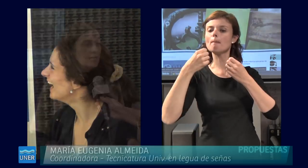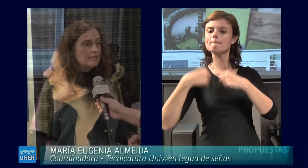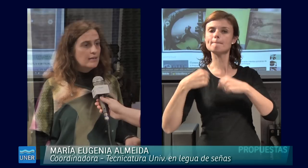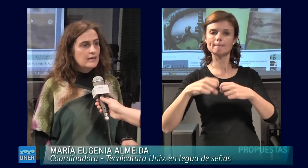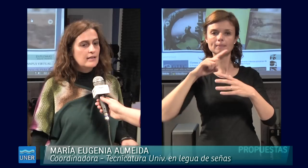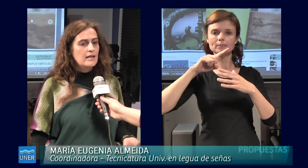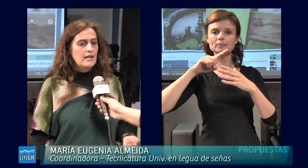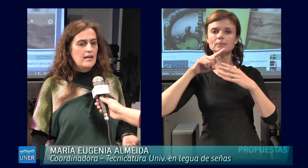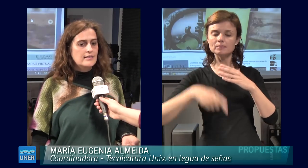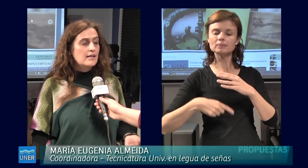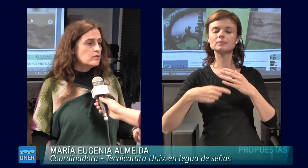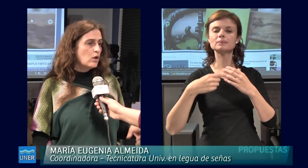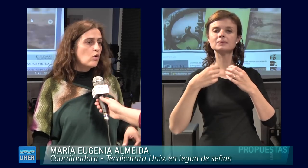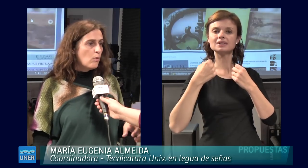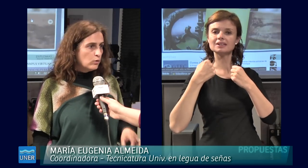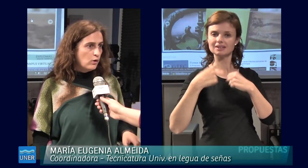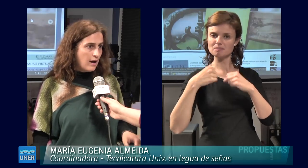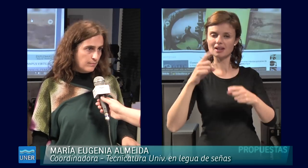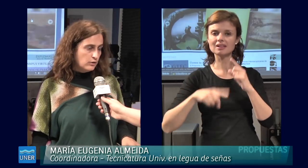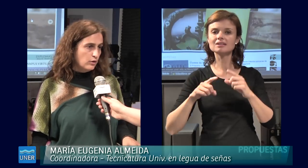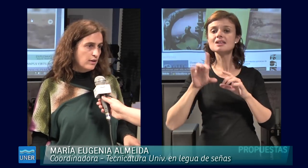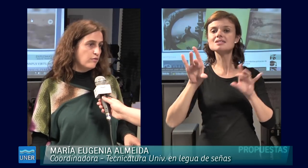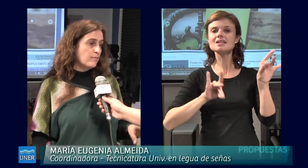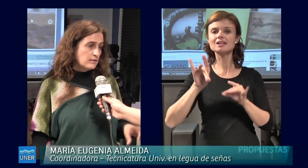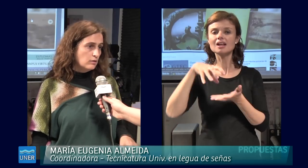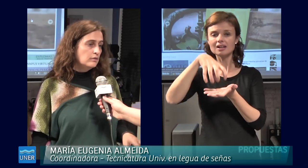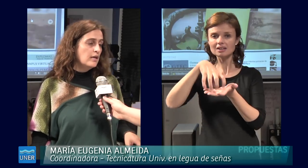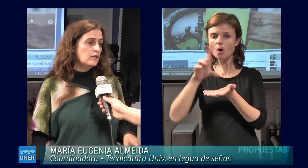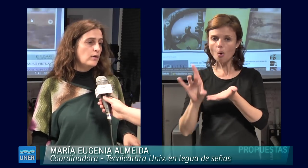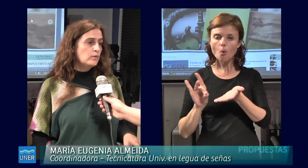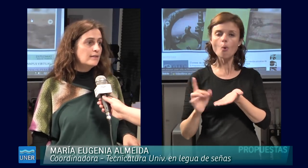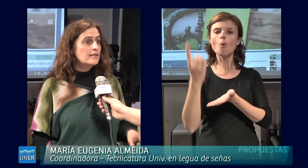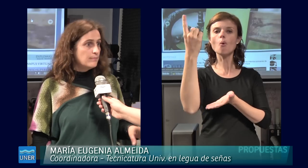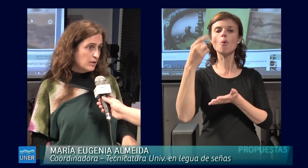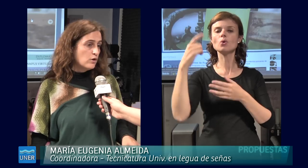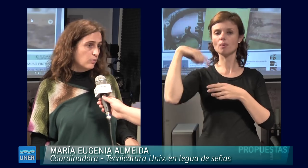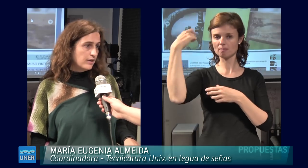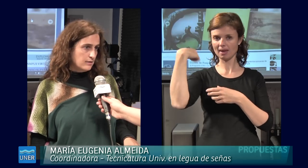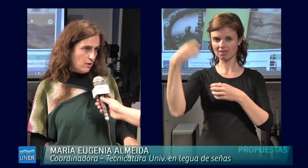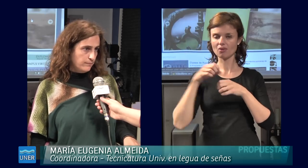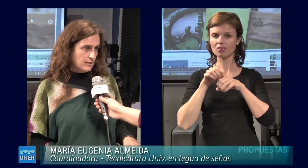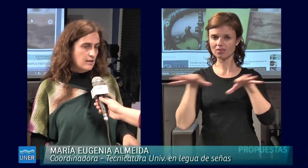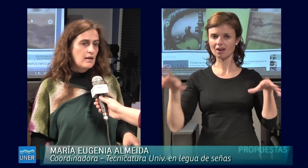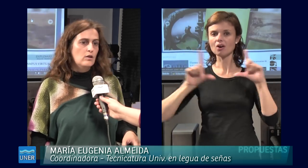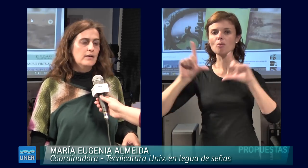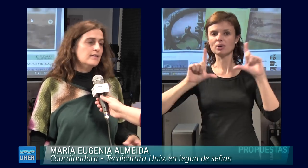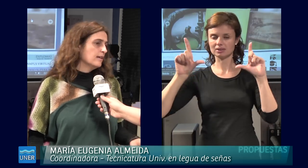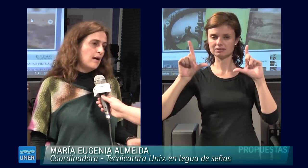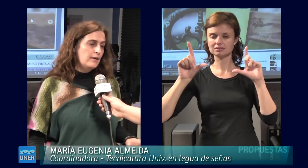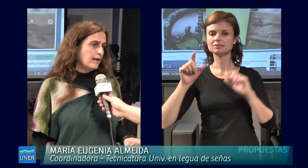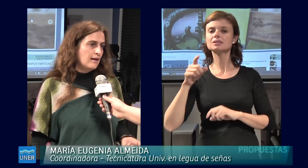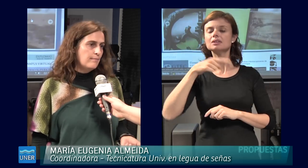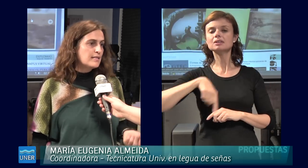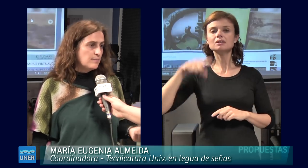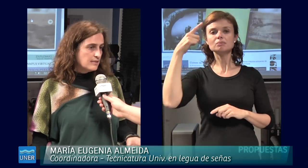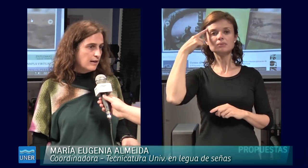materia que tiene seleccionado como uno de los ámbitos de formación de los estudiantes medios de comunicación. Nos parece que